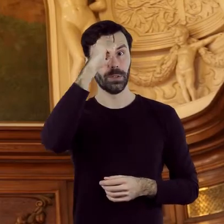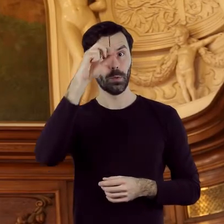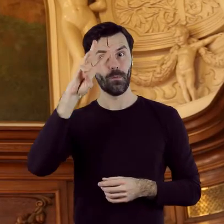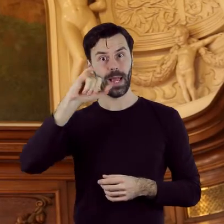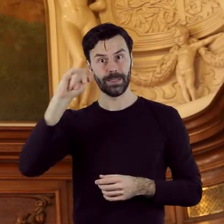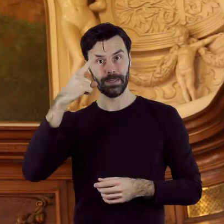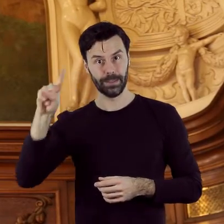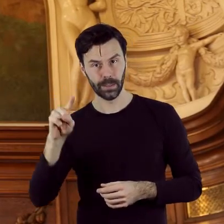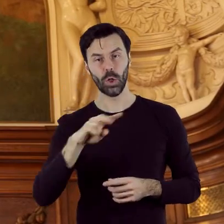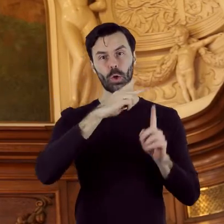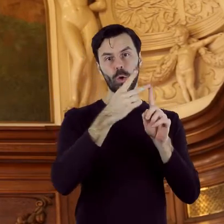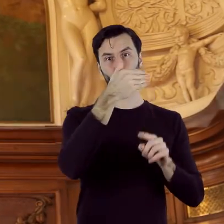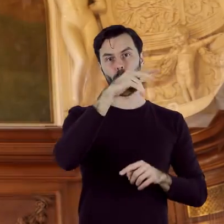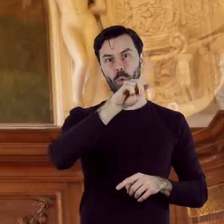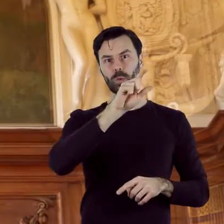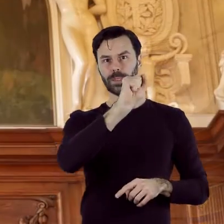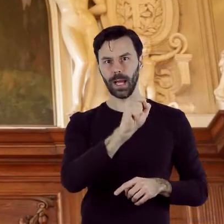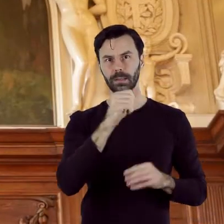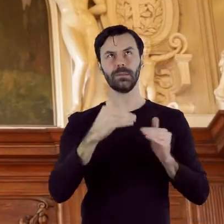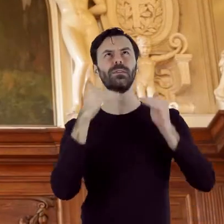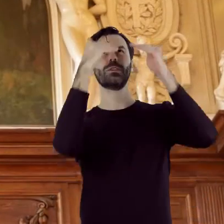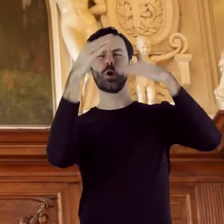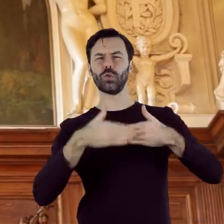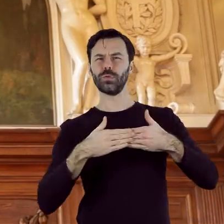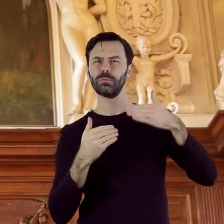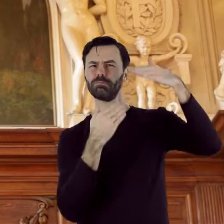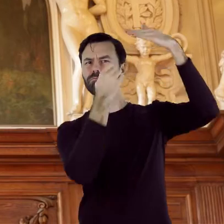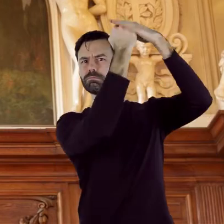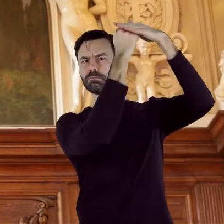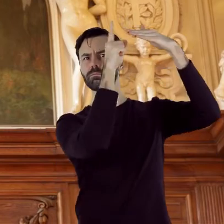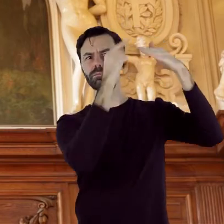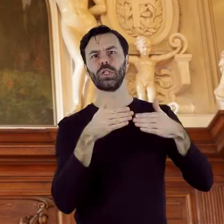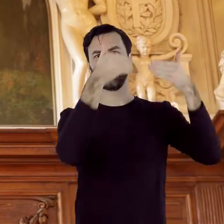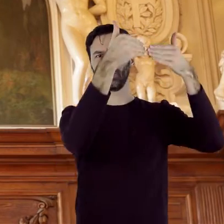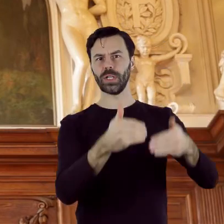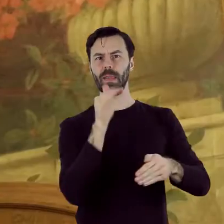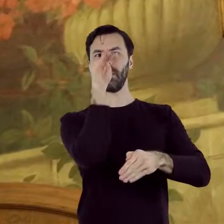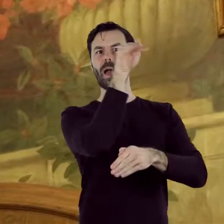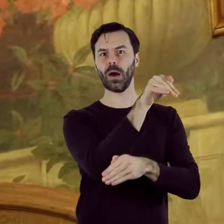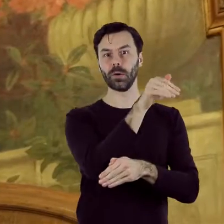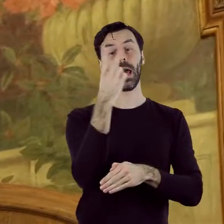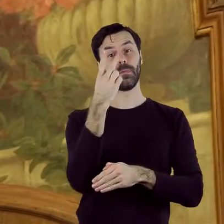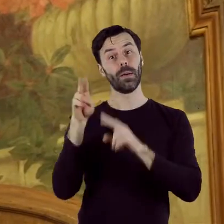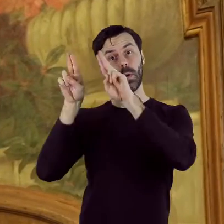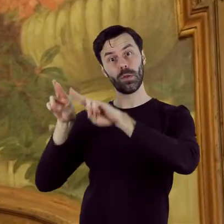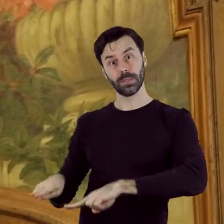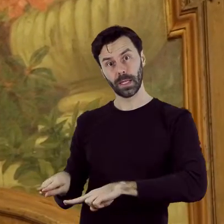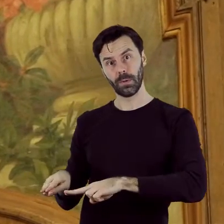i muza, osadzone zostały wysoko nad drzwiami na ścianie zachodniej, natomiast dwa pozostałe, kobieta z